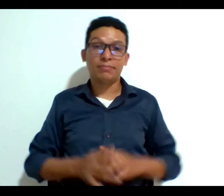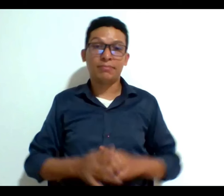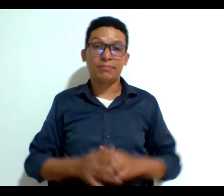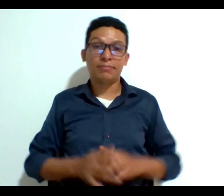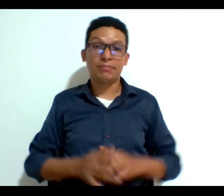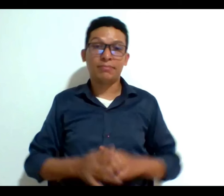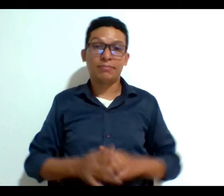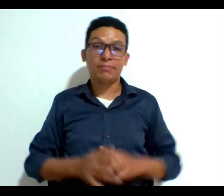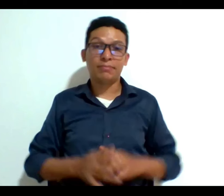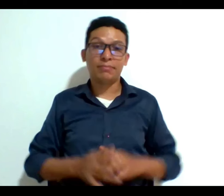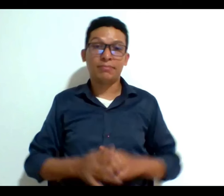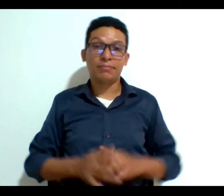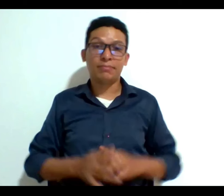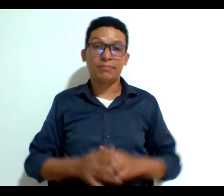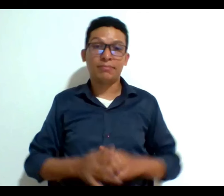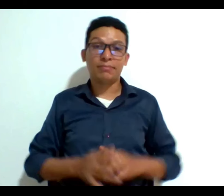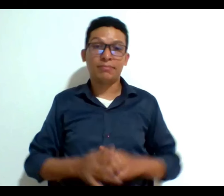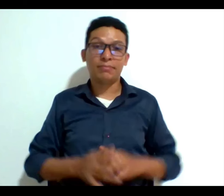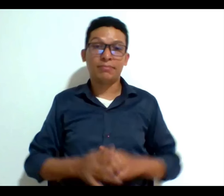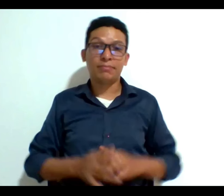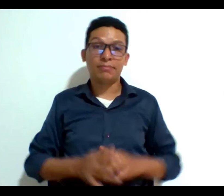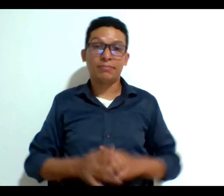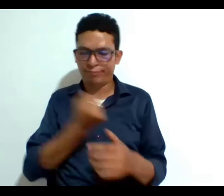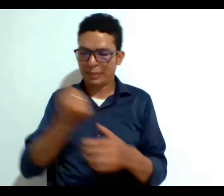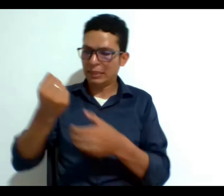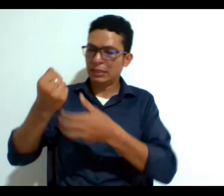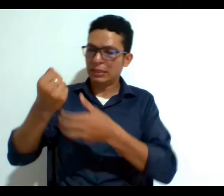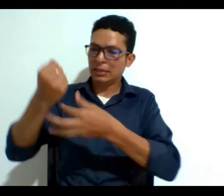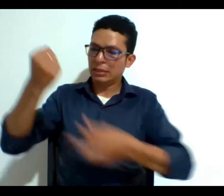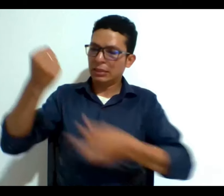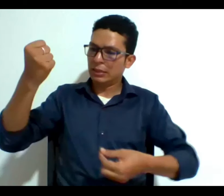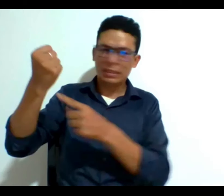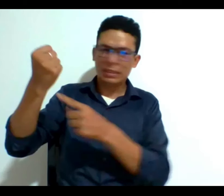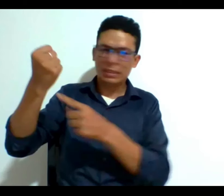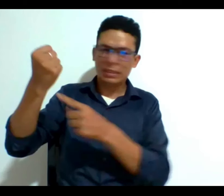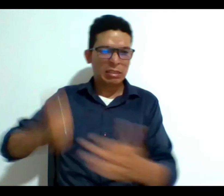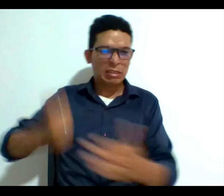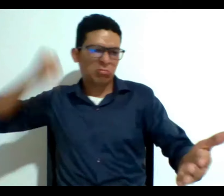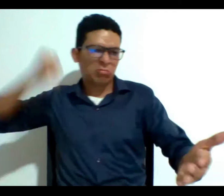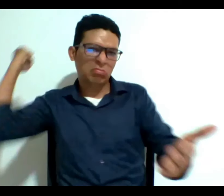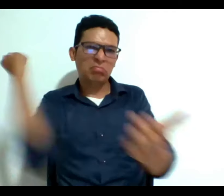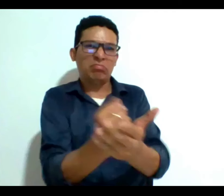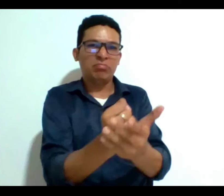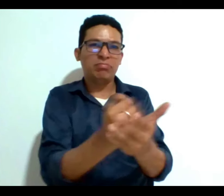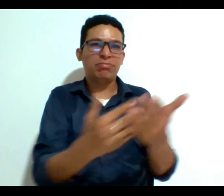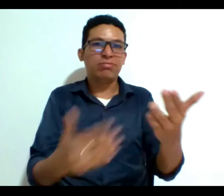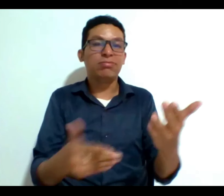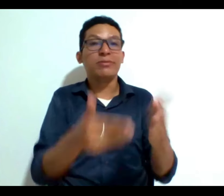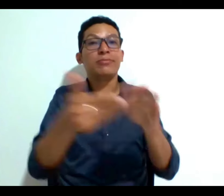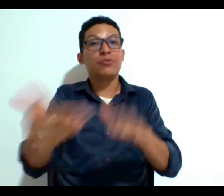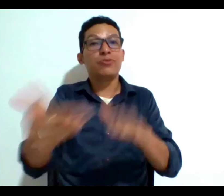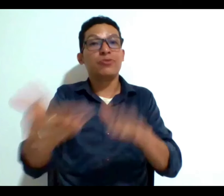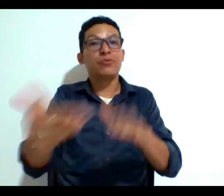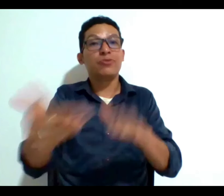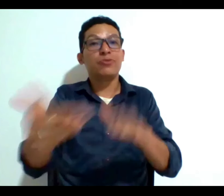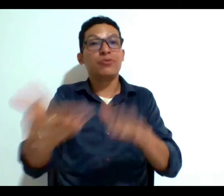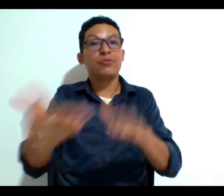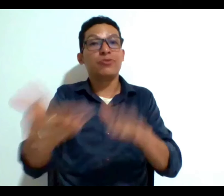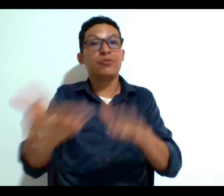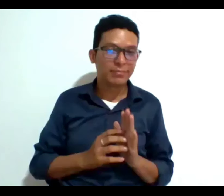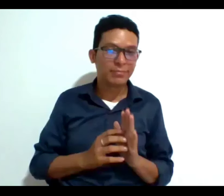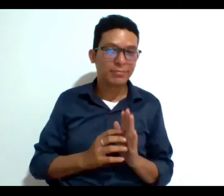la vida era un puñal al cual se le llamaba misericordia hay otra fase que es la fase medicalizada que es la que gran parte de nosotros